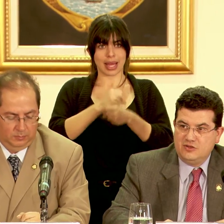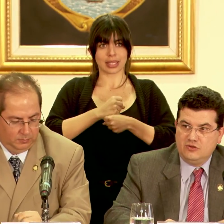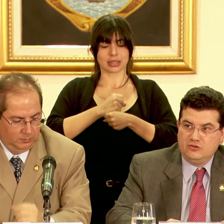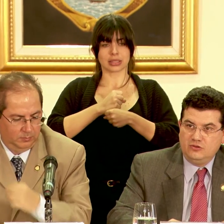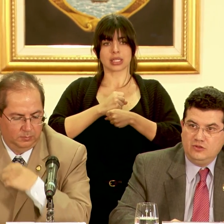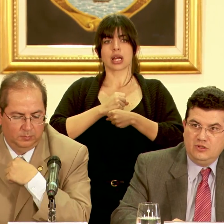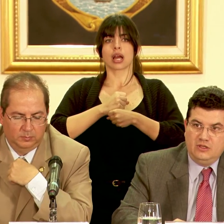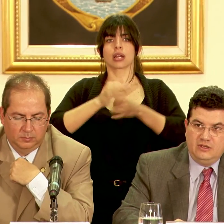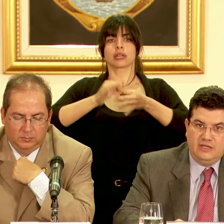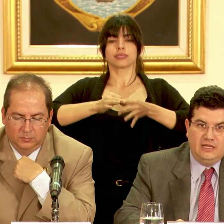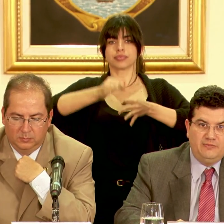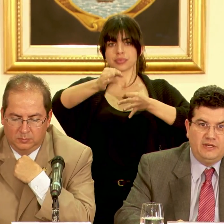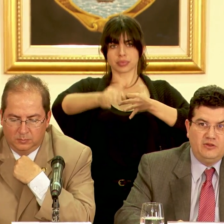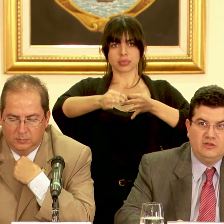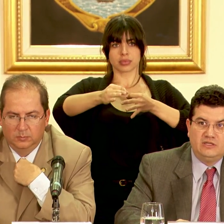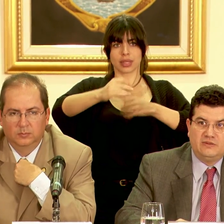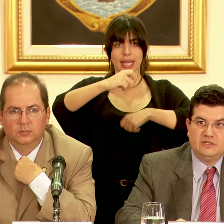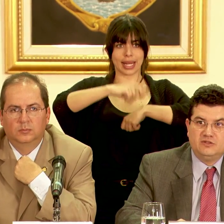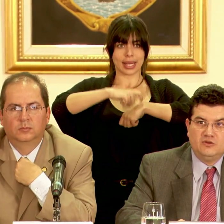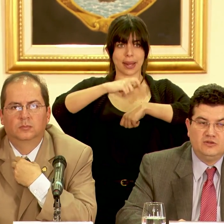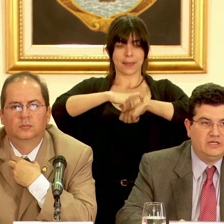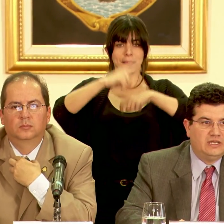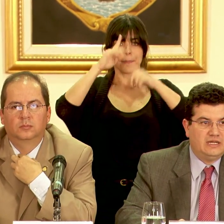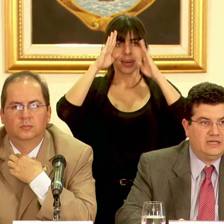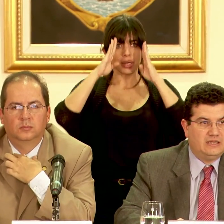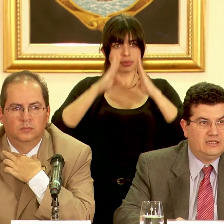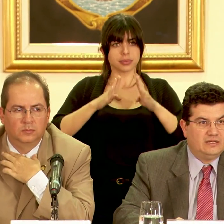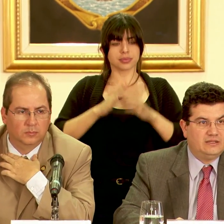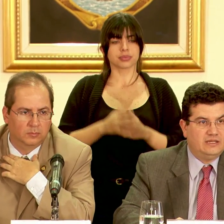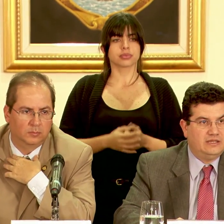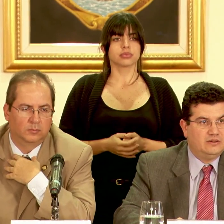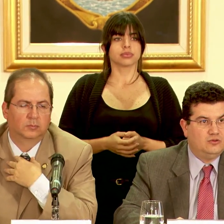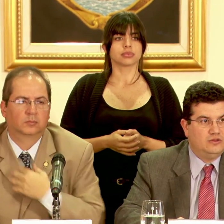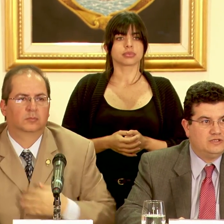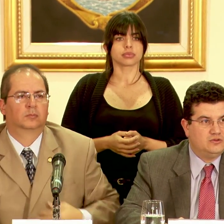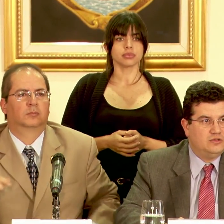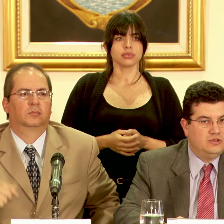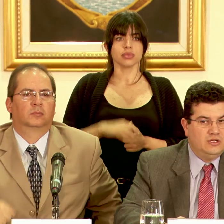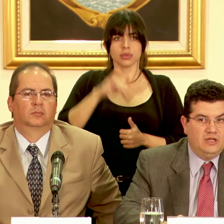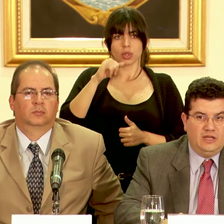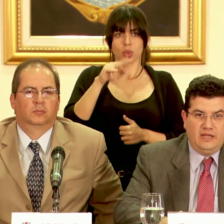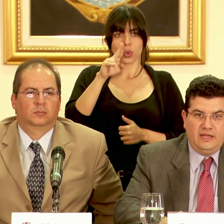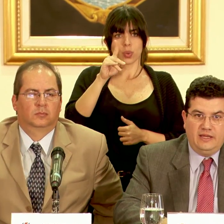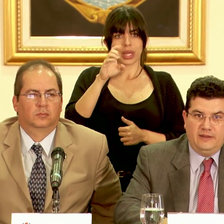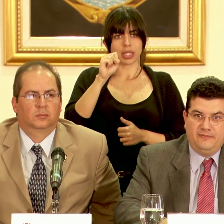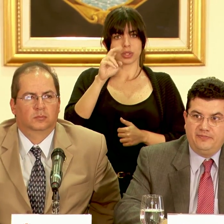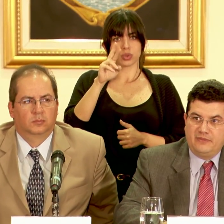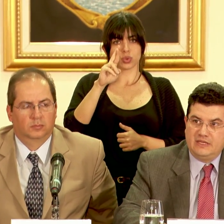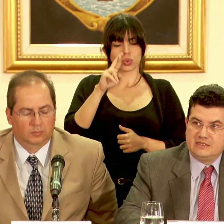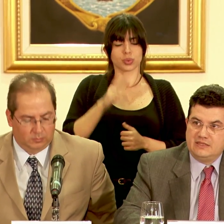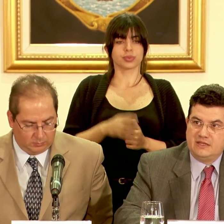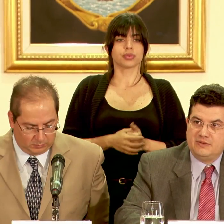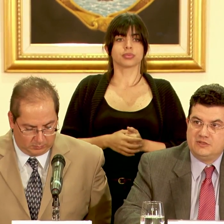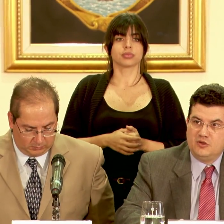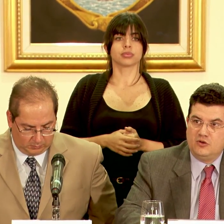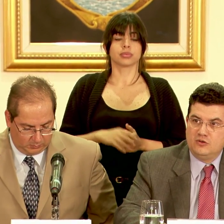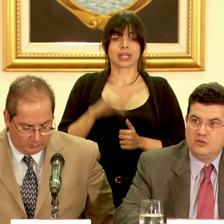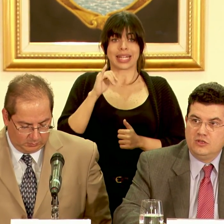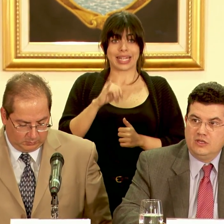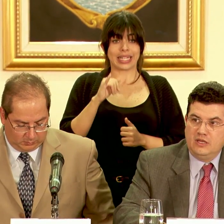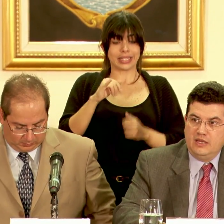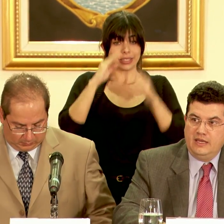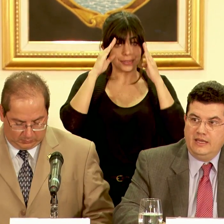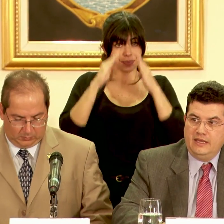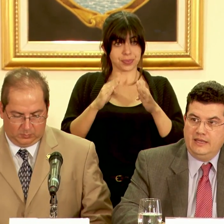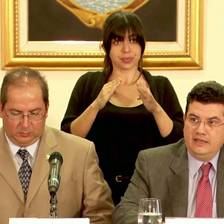extensión del periodo de intervención de la de jude sur esa intervención